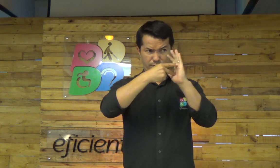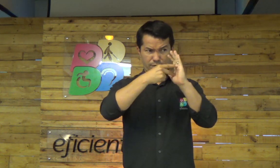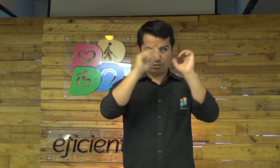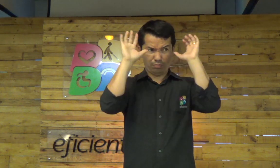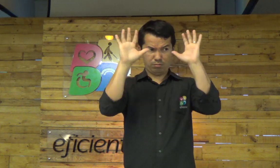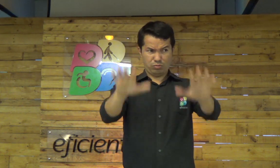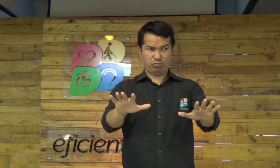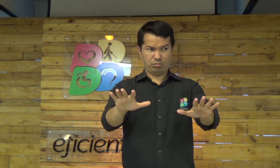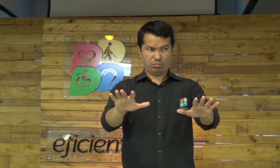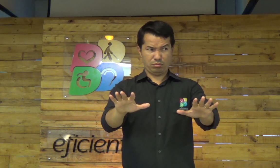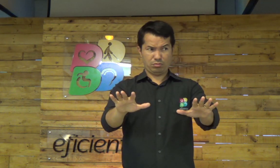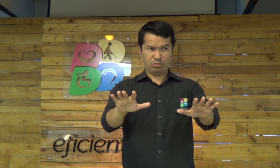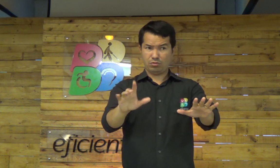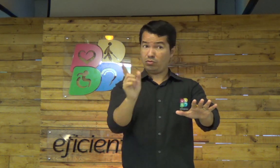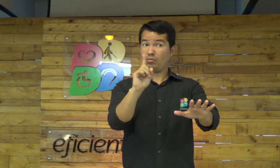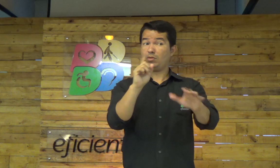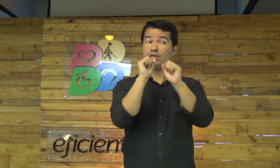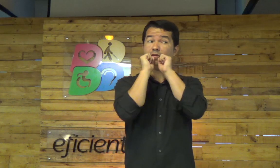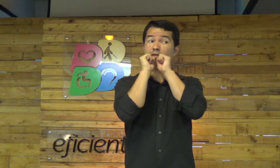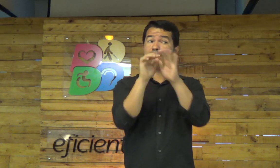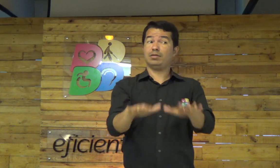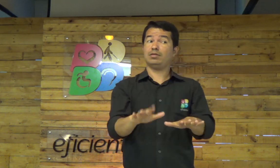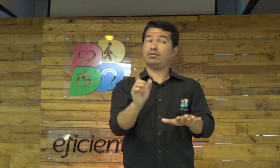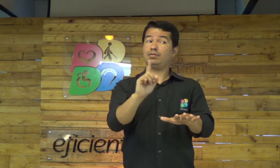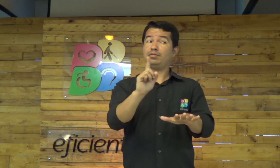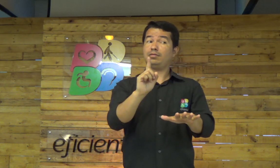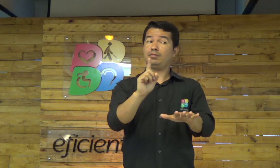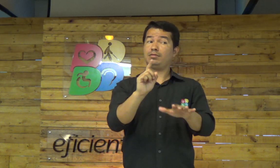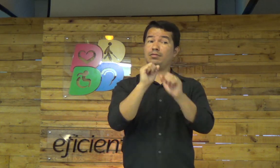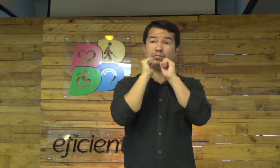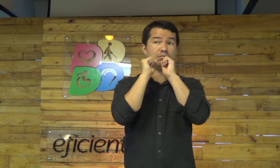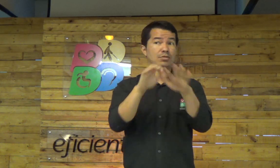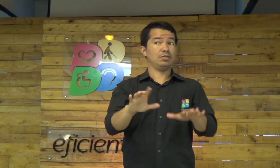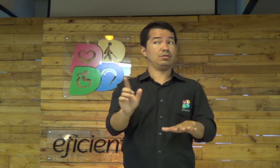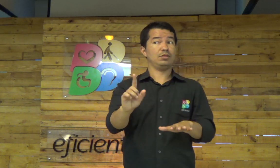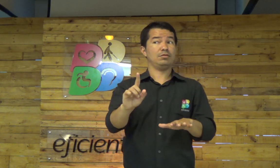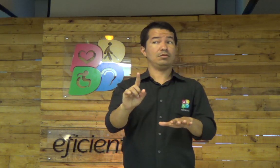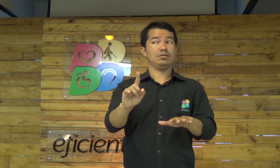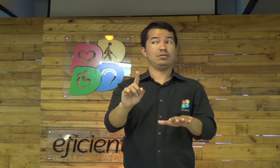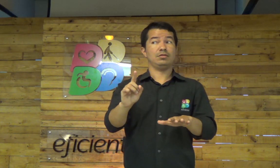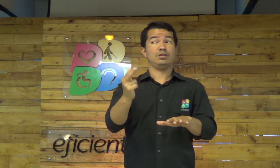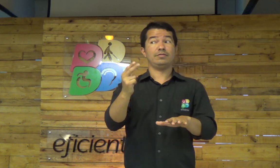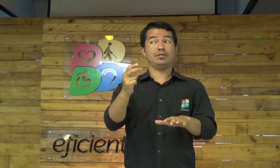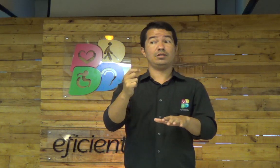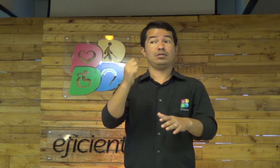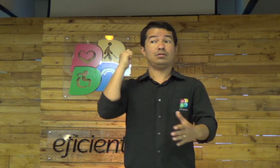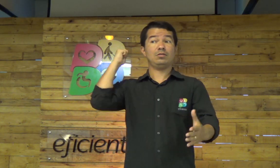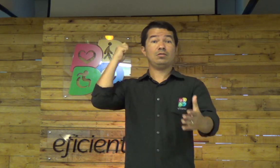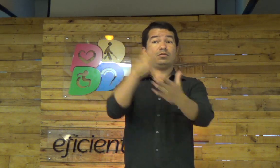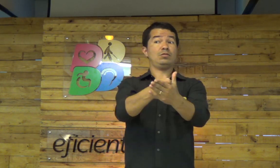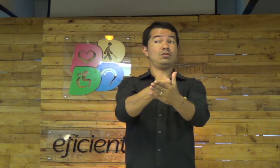Você sabe o que significa pesar a mão sobre a sua vida? Não é abençoar. Não é sobre abençoar. É diferente.